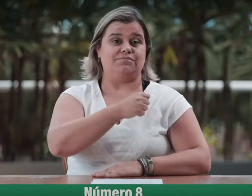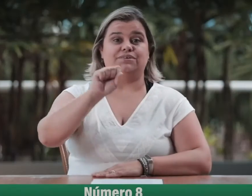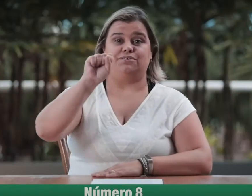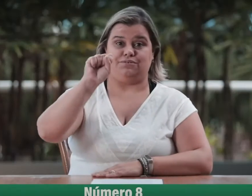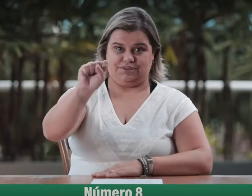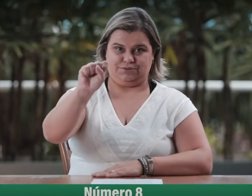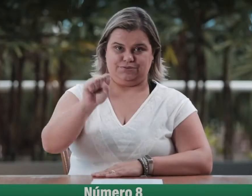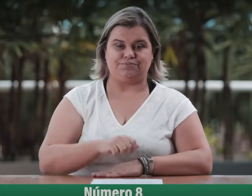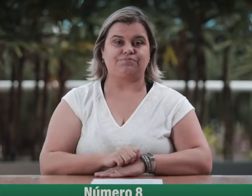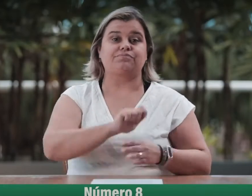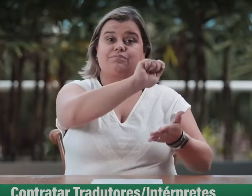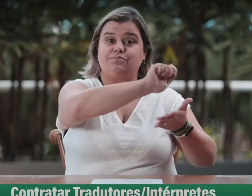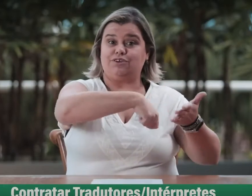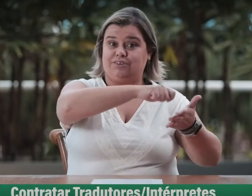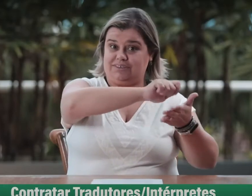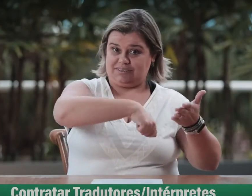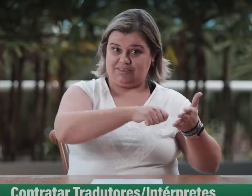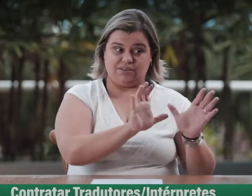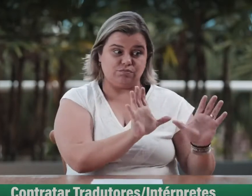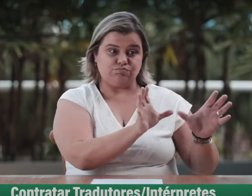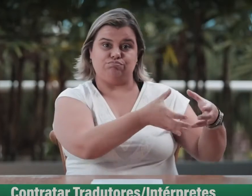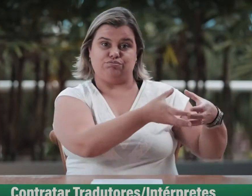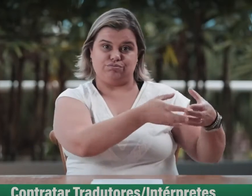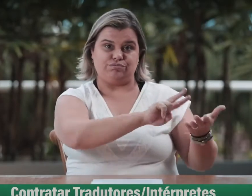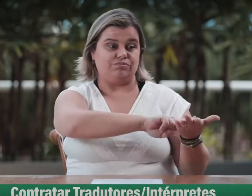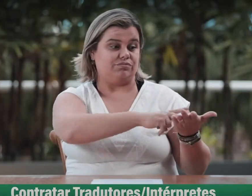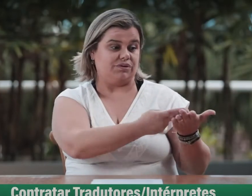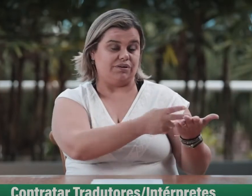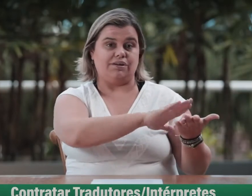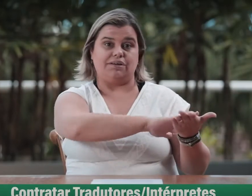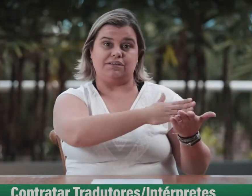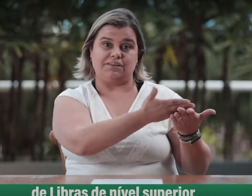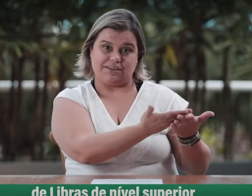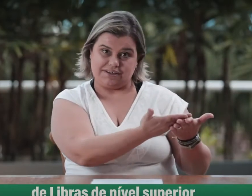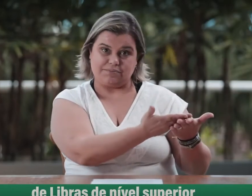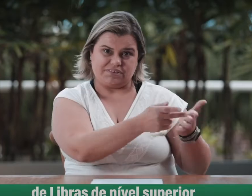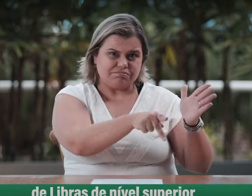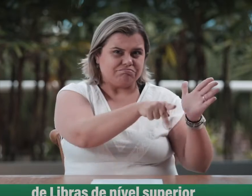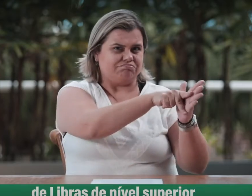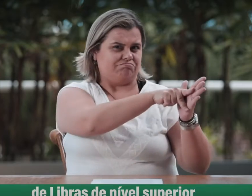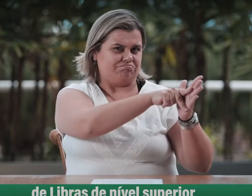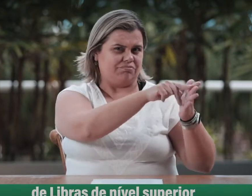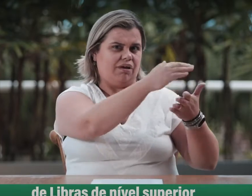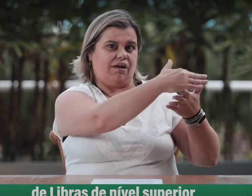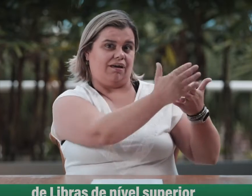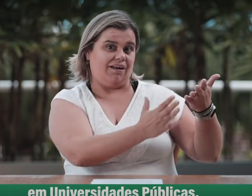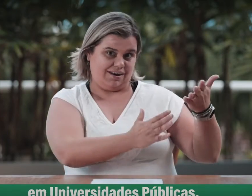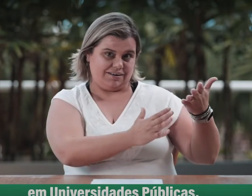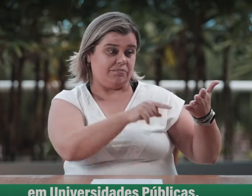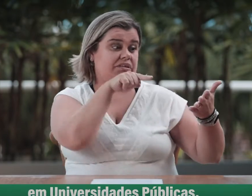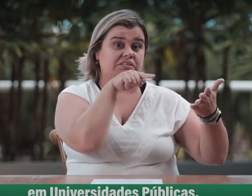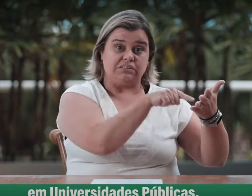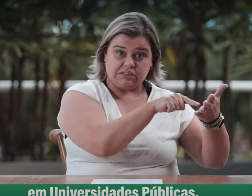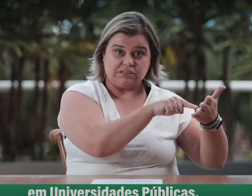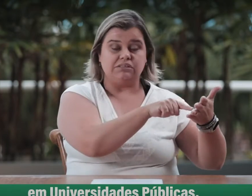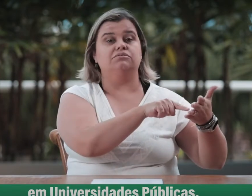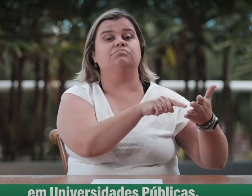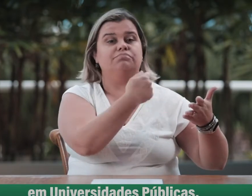8. Contratar tradutores e intérpretes de Libras de nível superior em universidades públicas